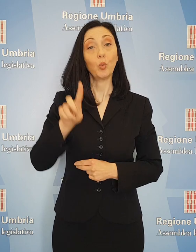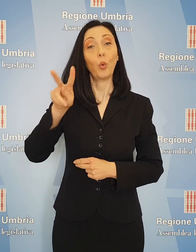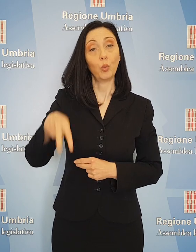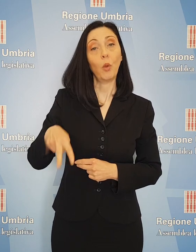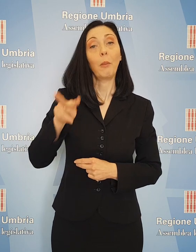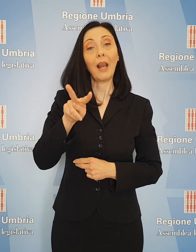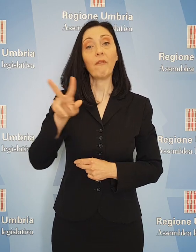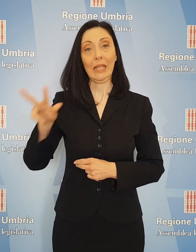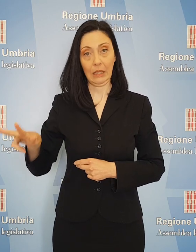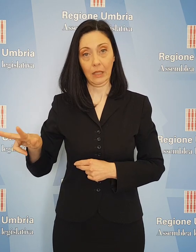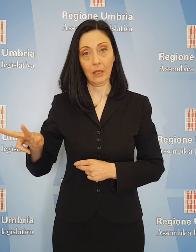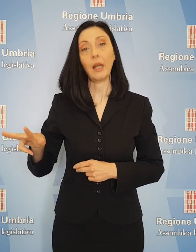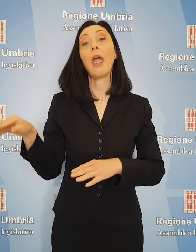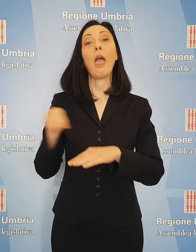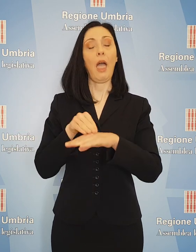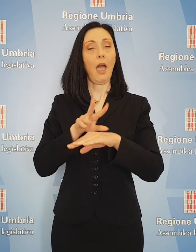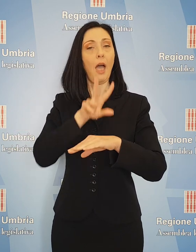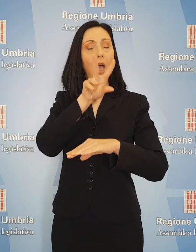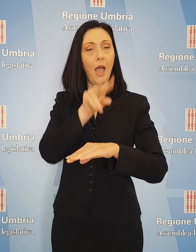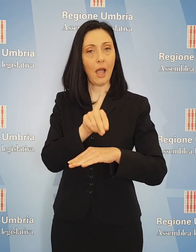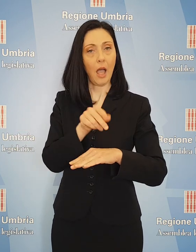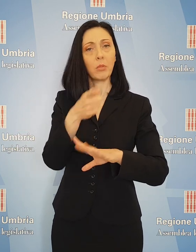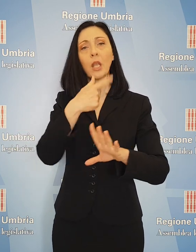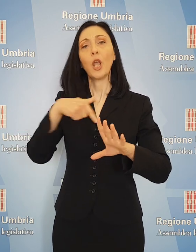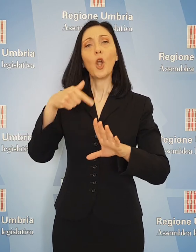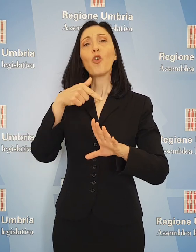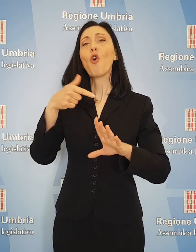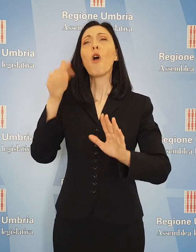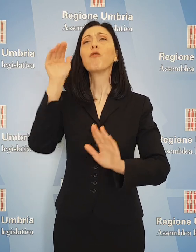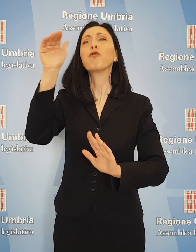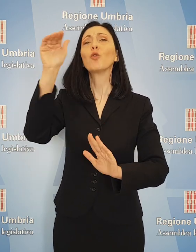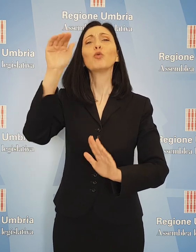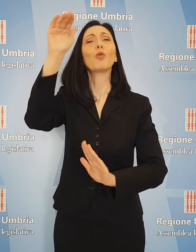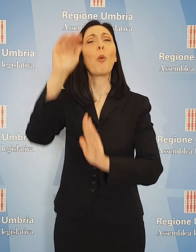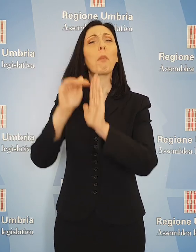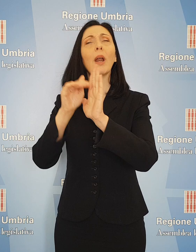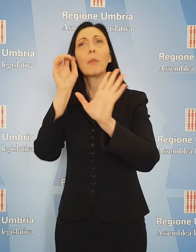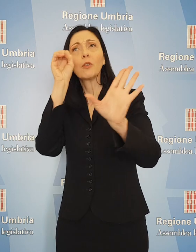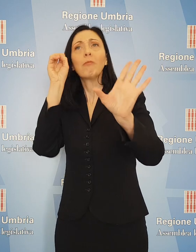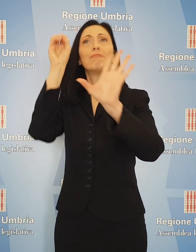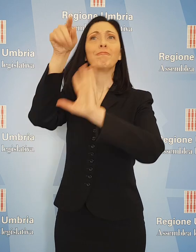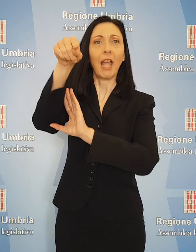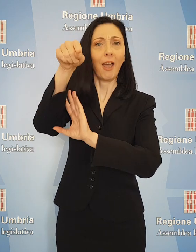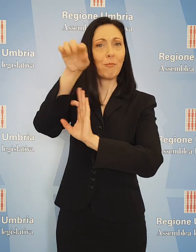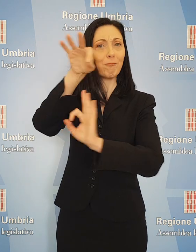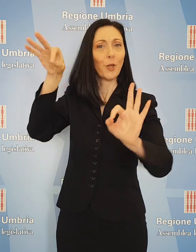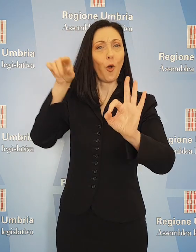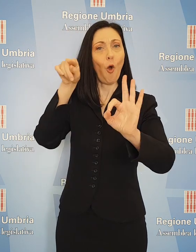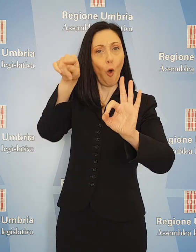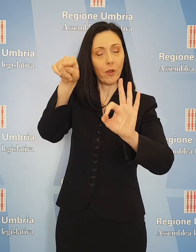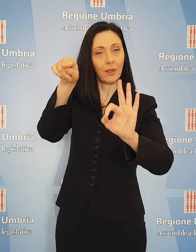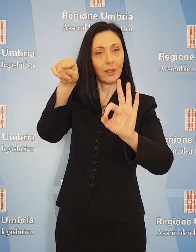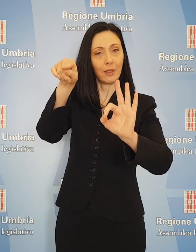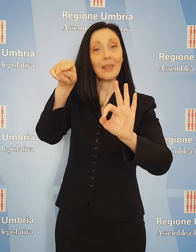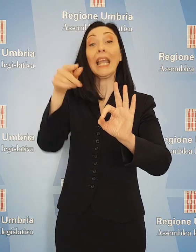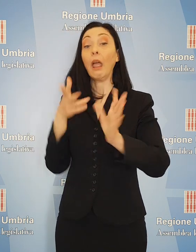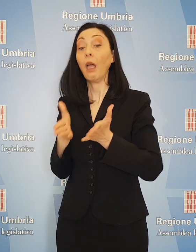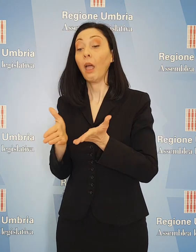ha detto l'assessore Agabidi, ci stiamo proiettando nella nuova programmazione, individuando e accantonando le risorse per